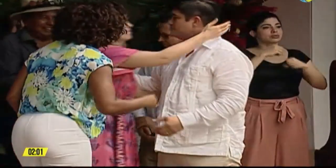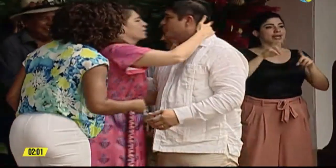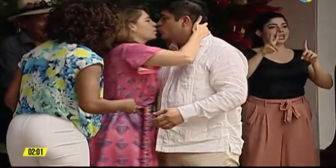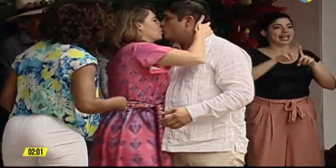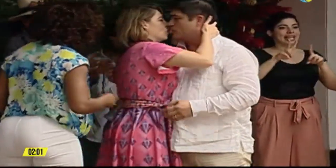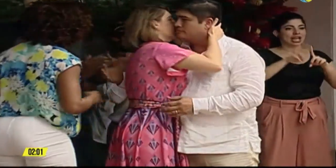Nicoya, tendremos...